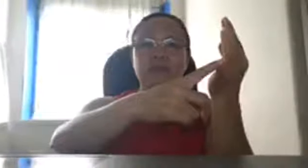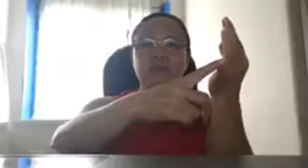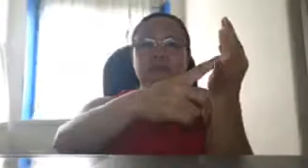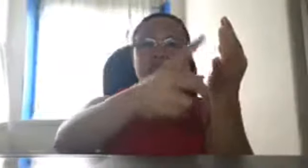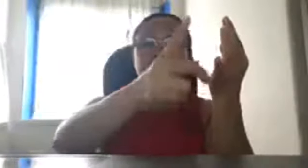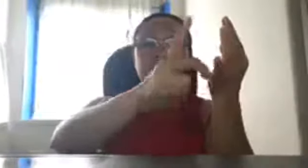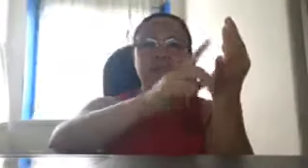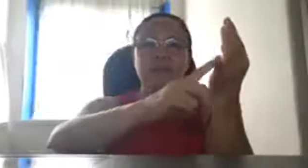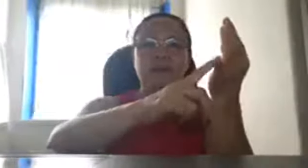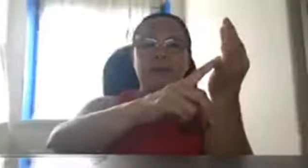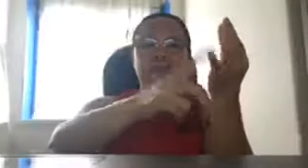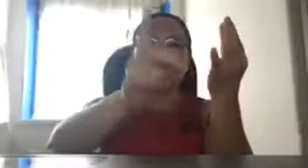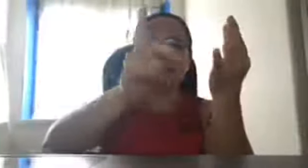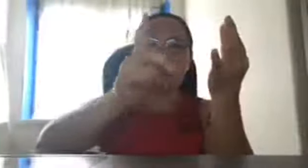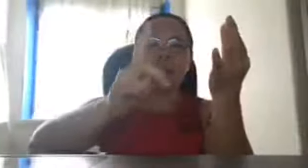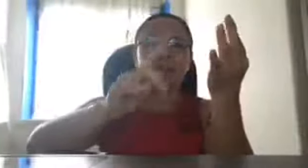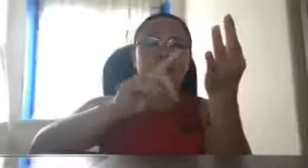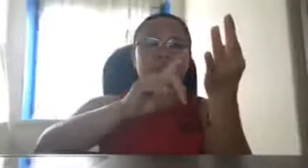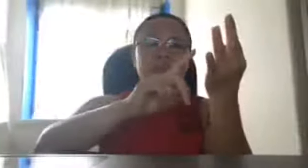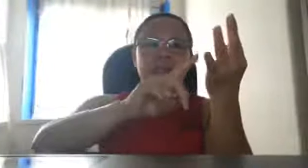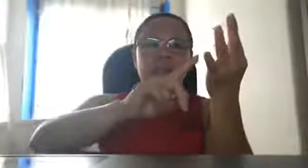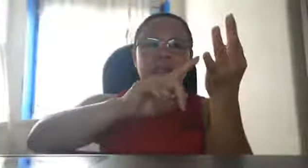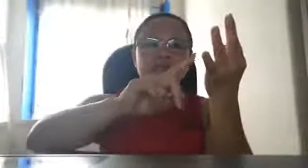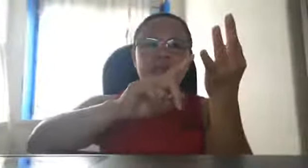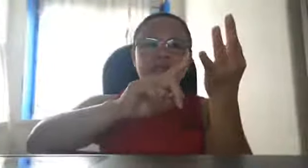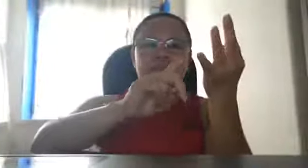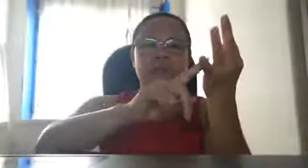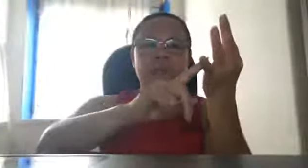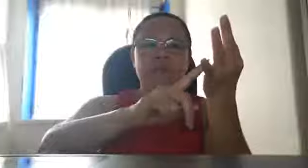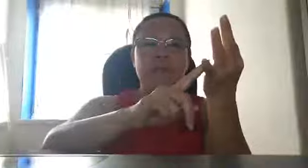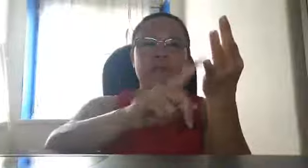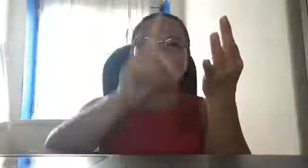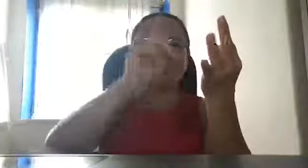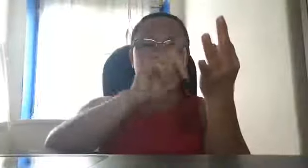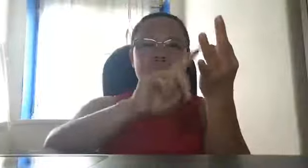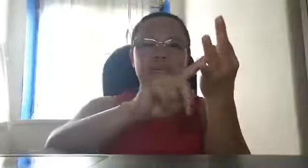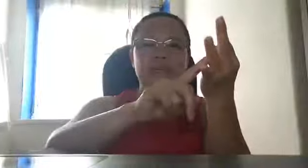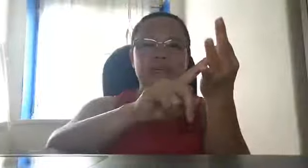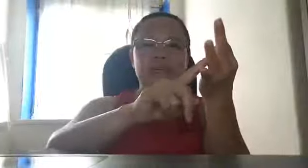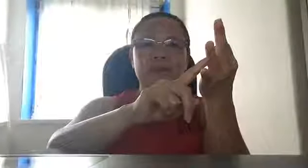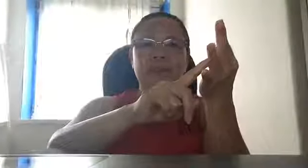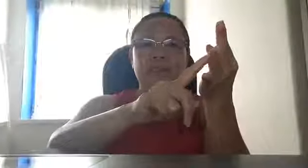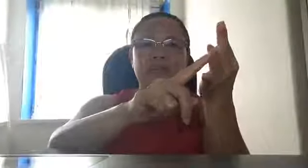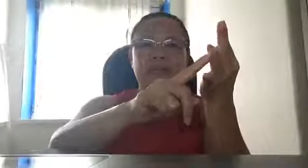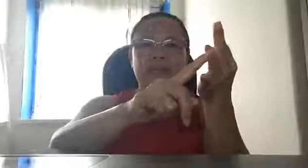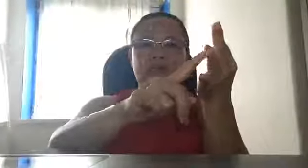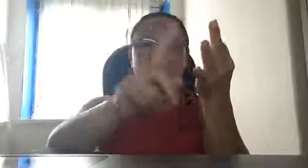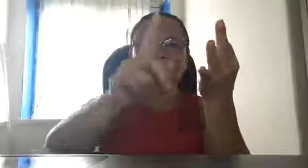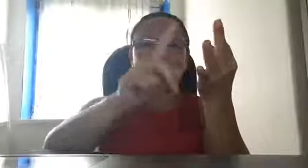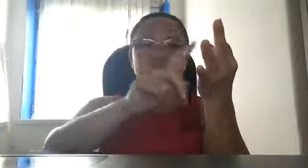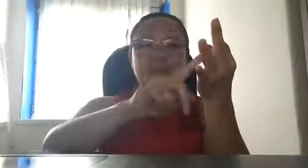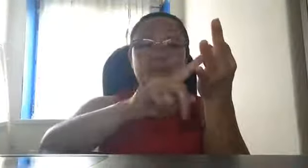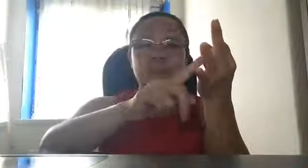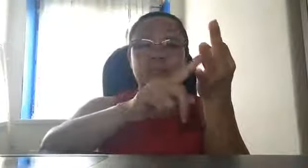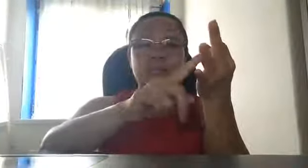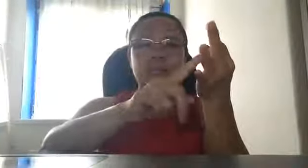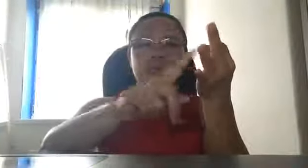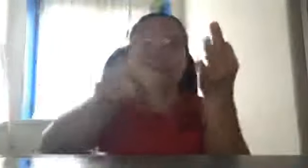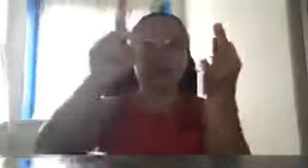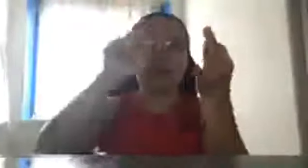inaano lang sa mga MPA yung fake baby na yan yung mga senador ninanakaw lang e binubulsa lang yung pera yung